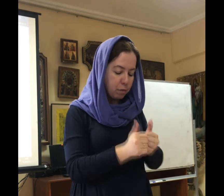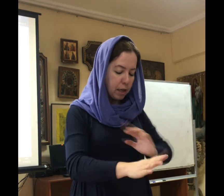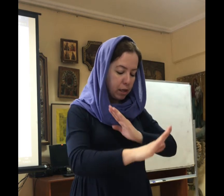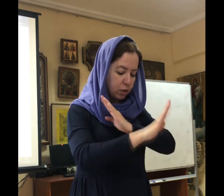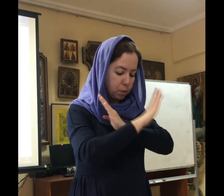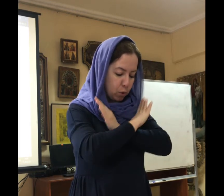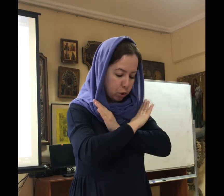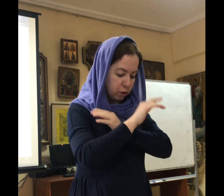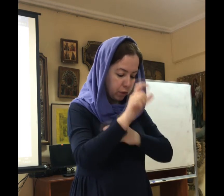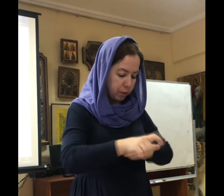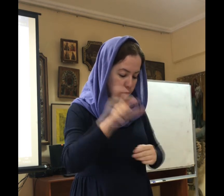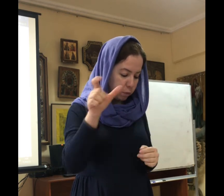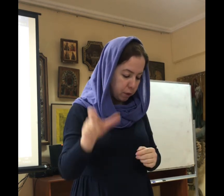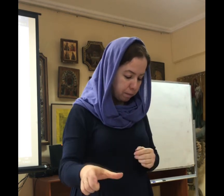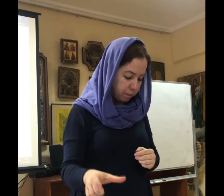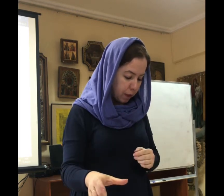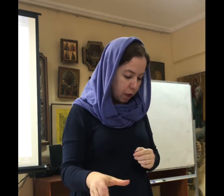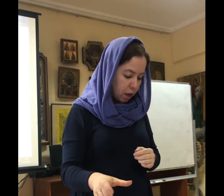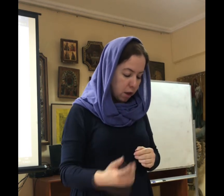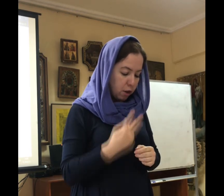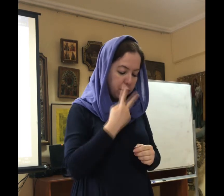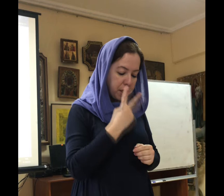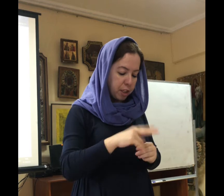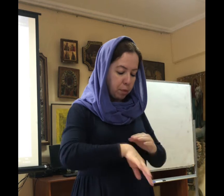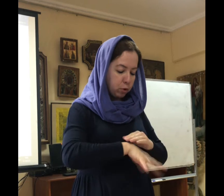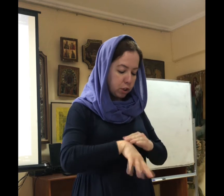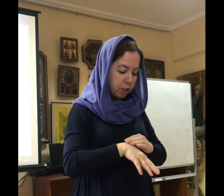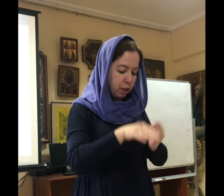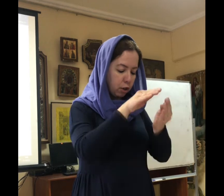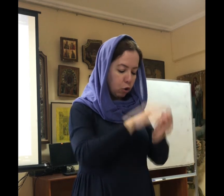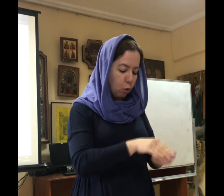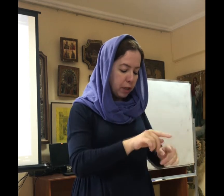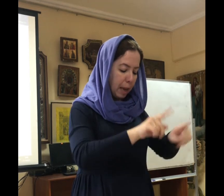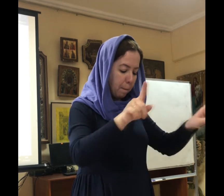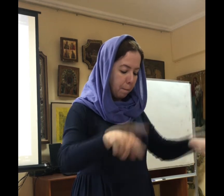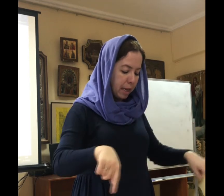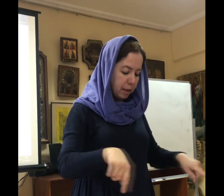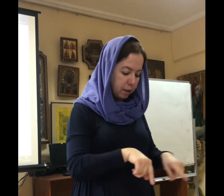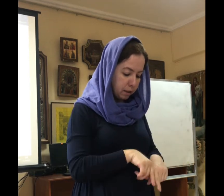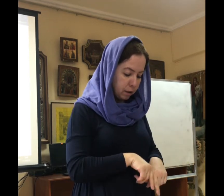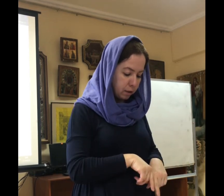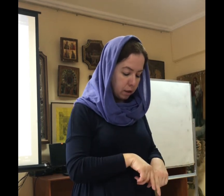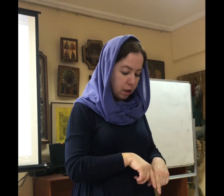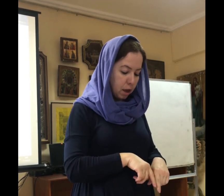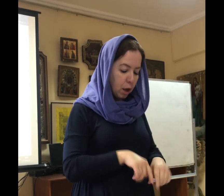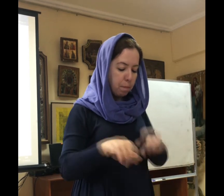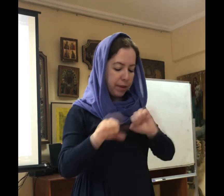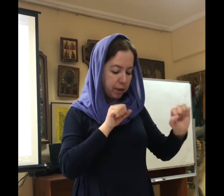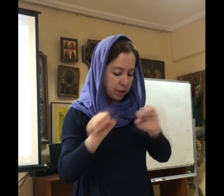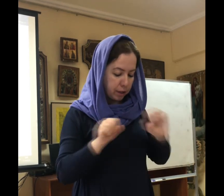с мертвыми людьми? Видите пустые гробные пелены? Бегите